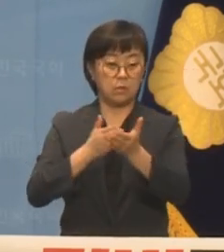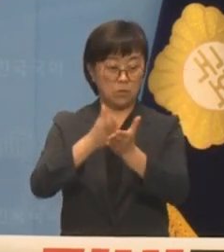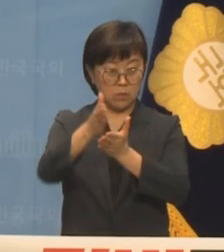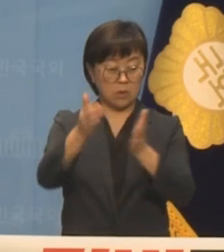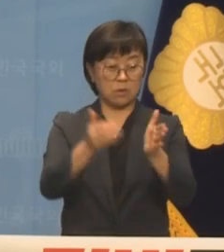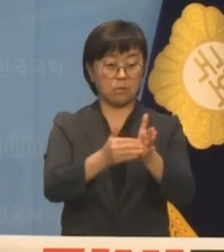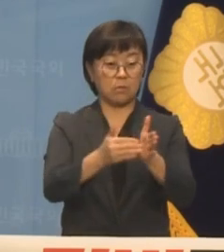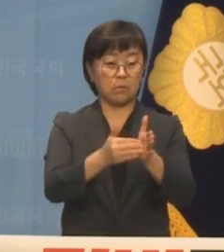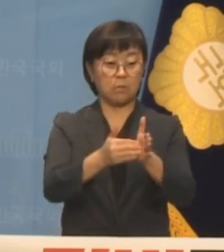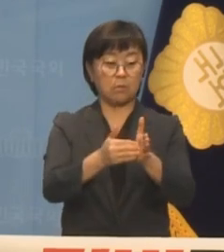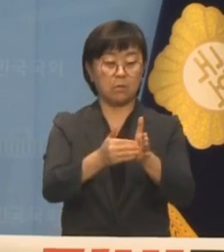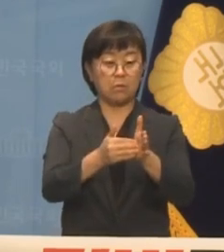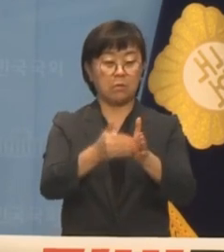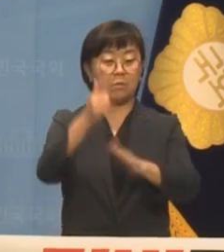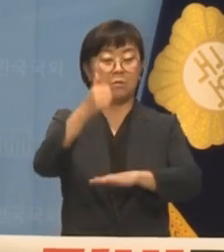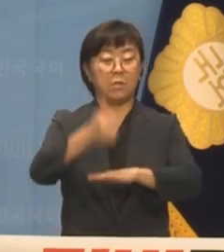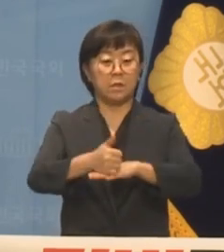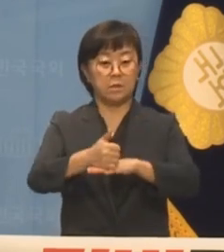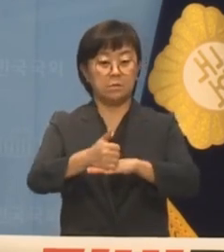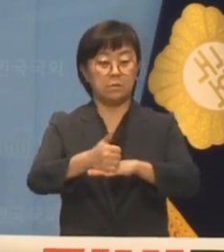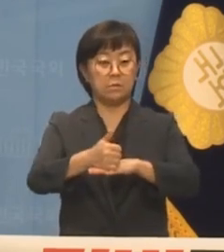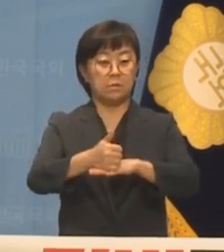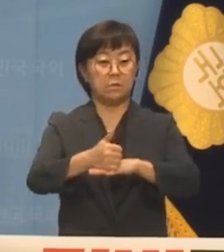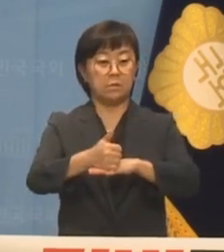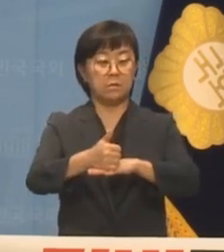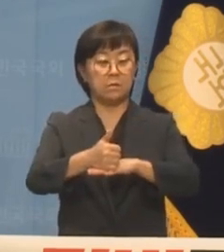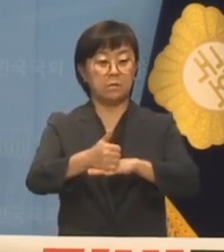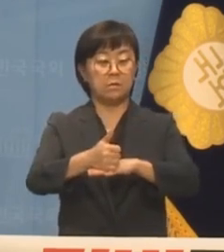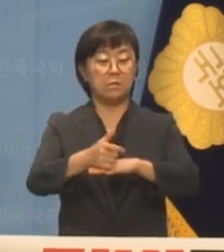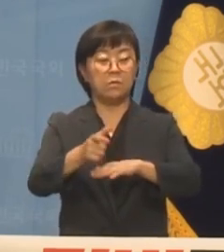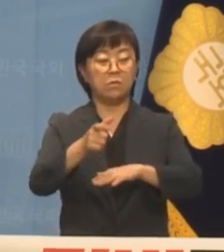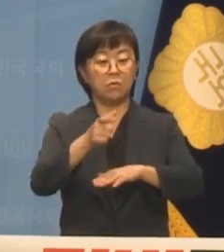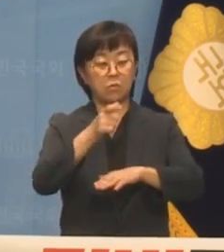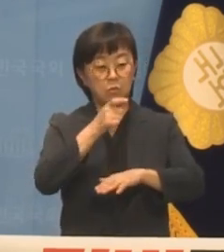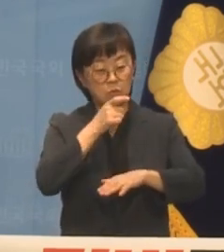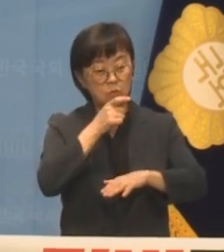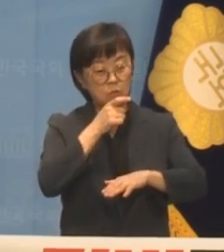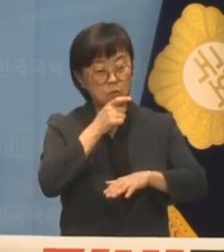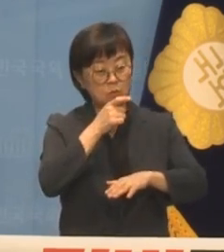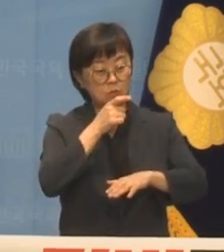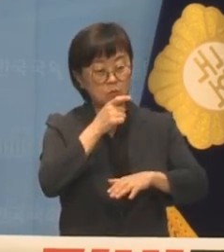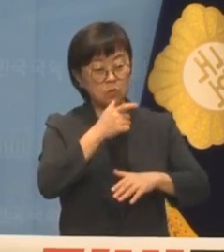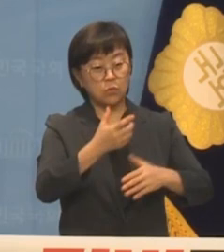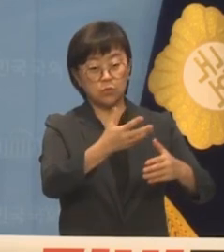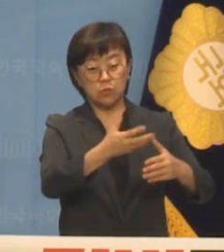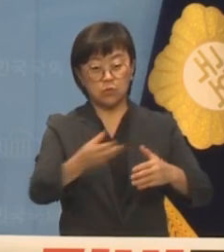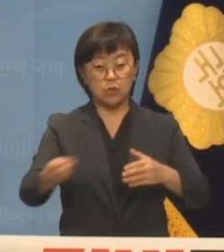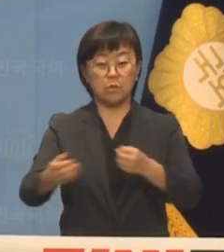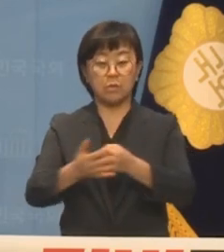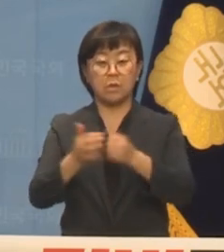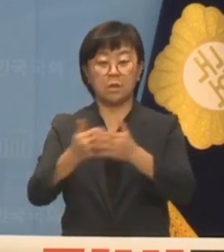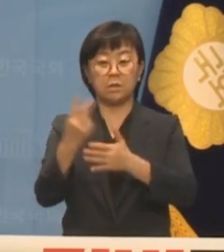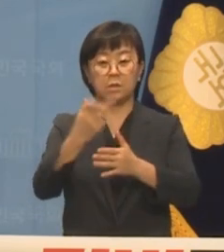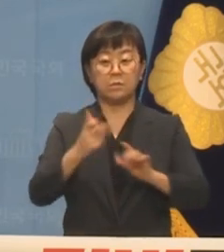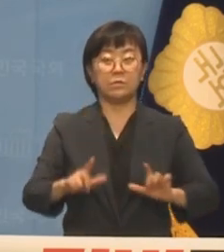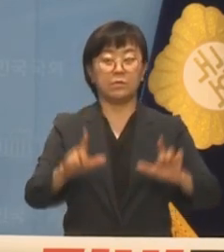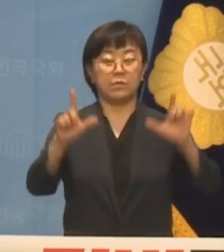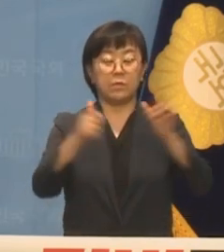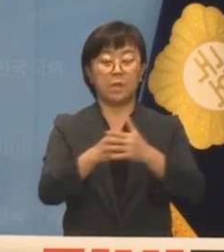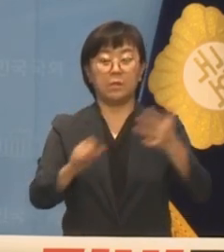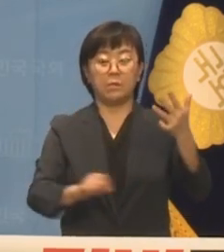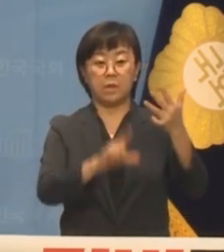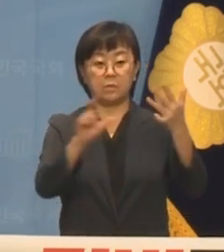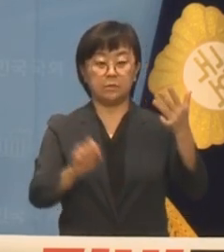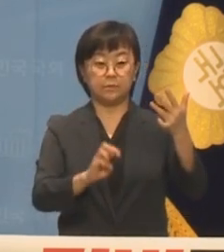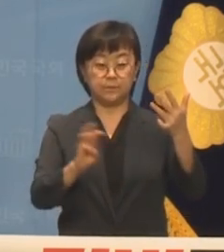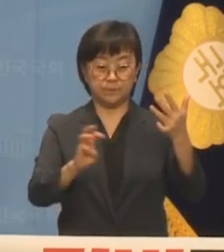마지막 물주입이 진행된 것은 2017년 8월